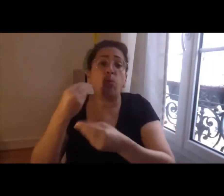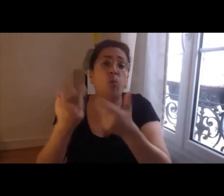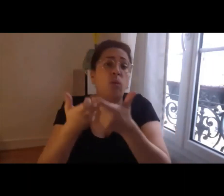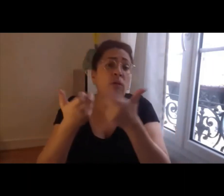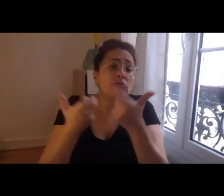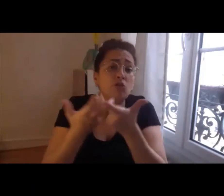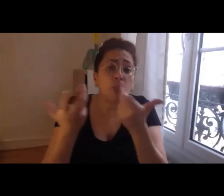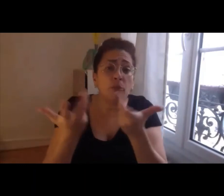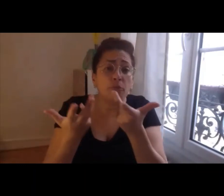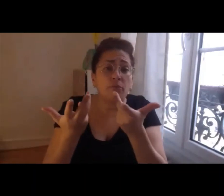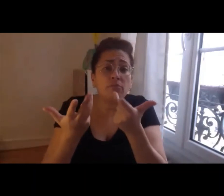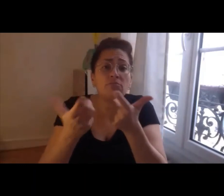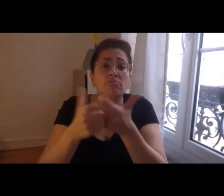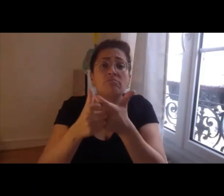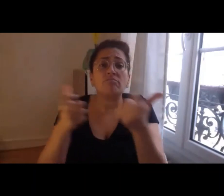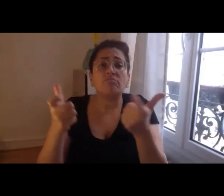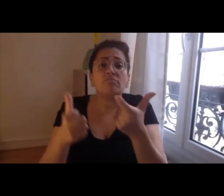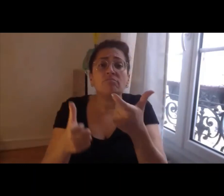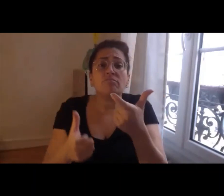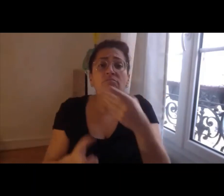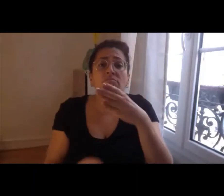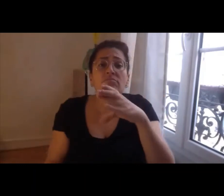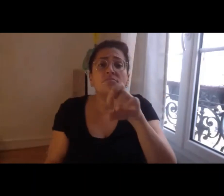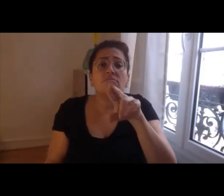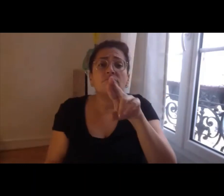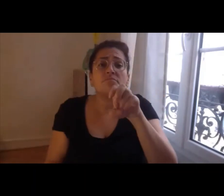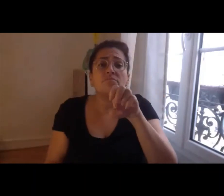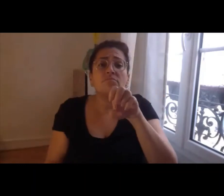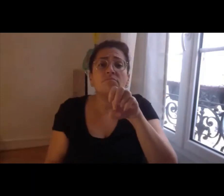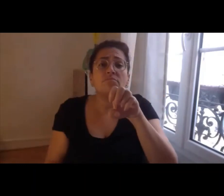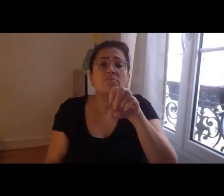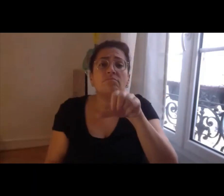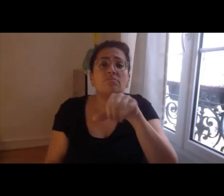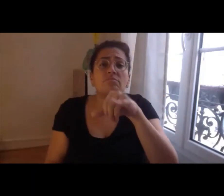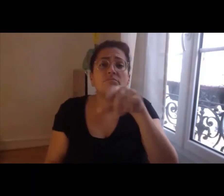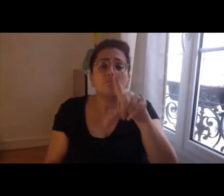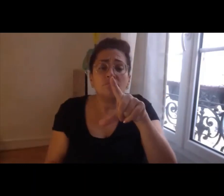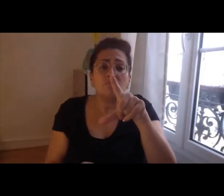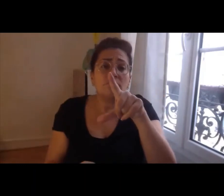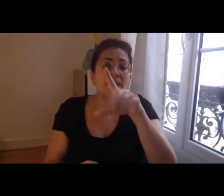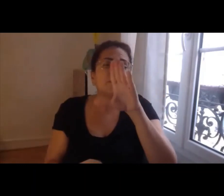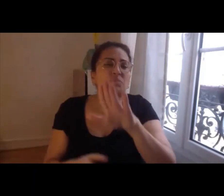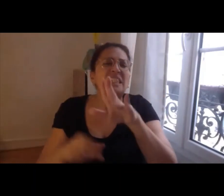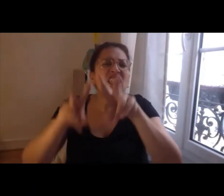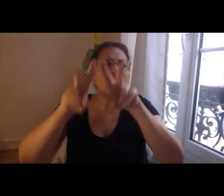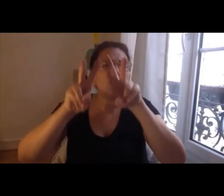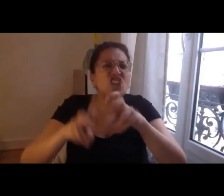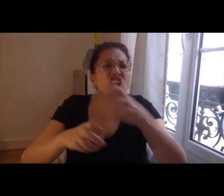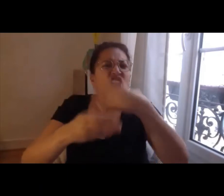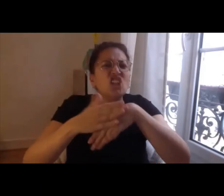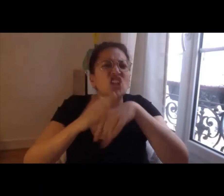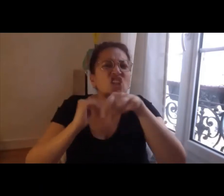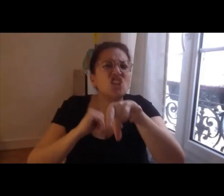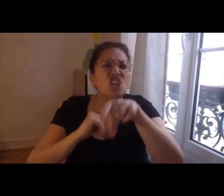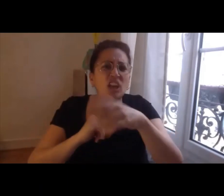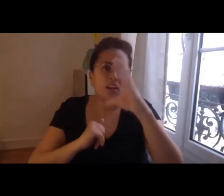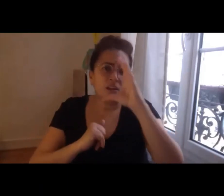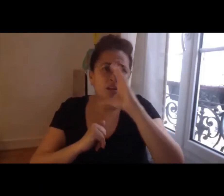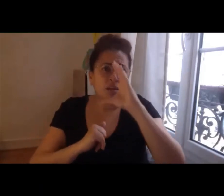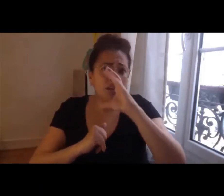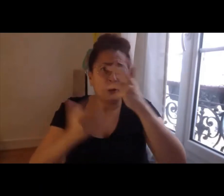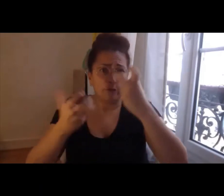comme le CREAI qui ont aussi leur secteur recherche qui peuvent postuler donc